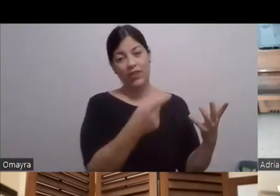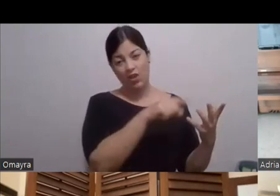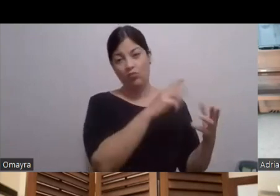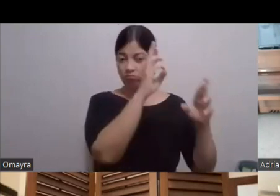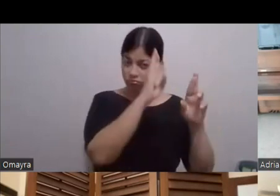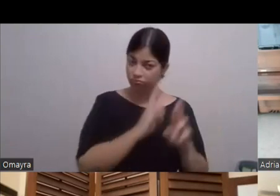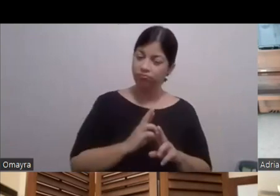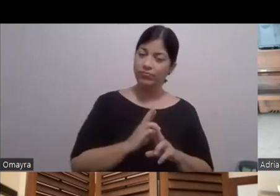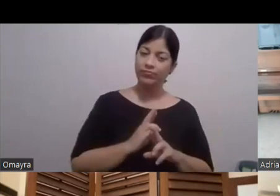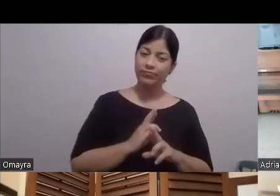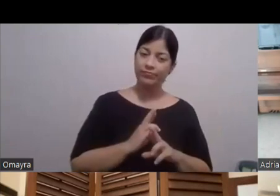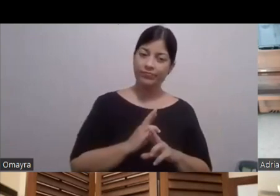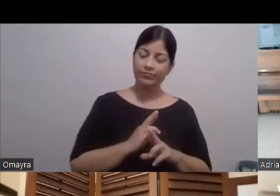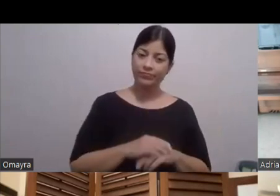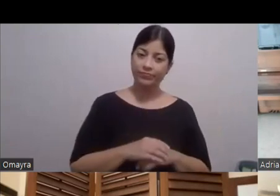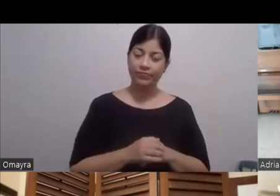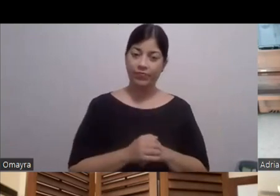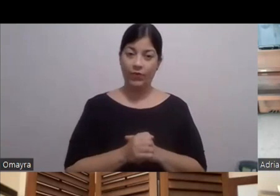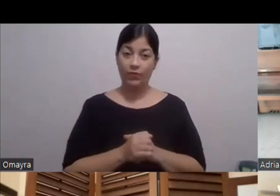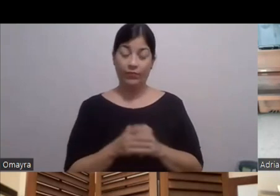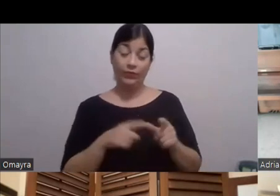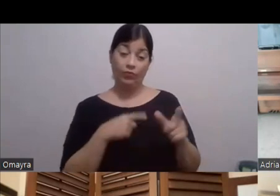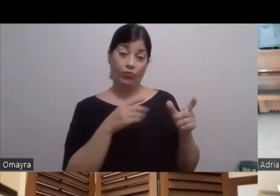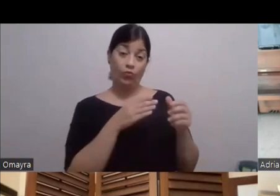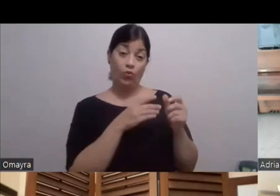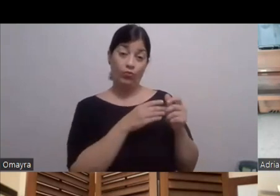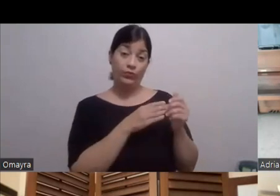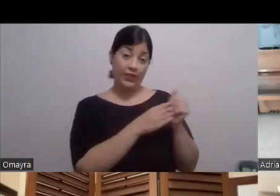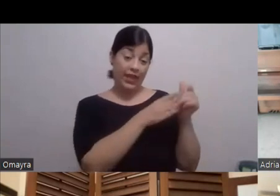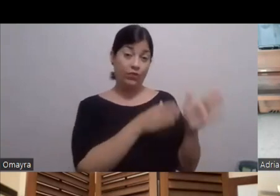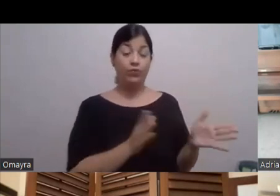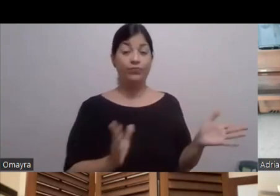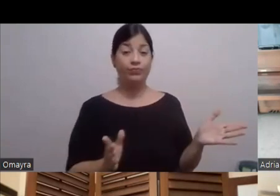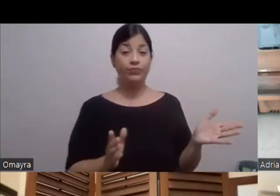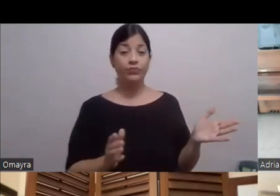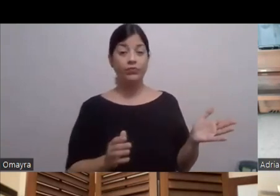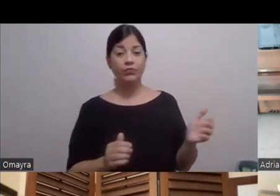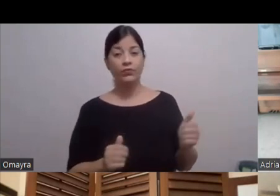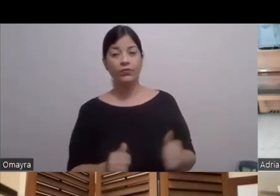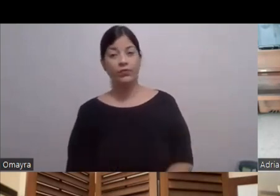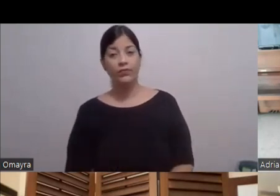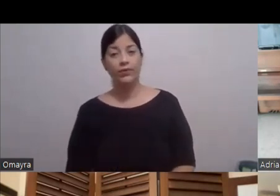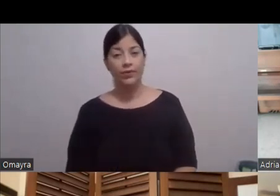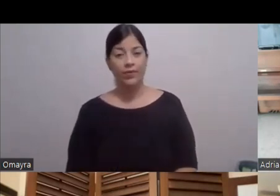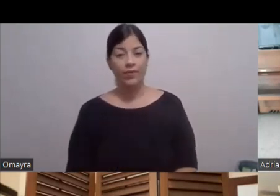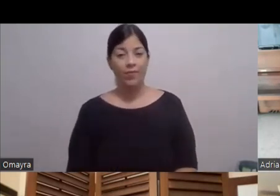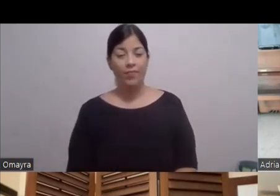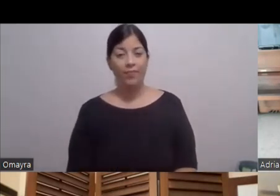entienden Que tienes La carrera ¿No? Por no decir que Quieres el más Pero Sí, tú sabes